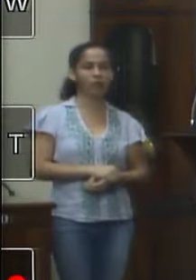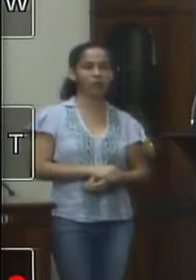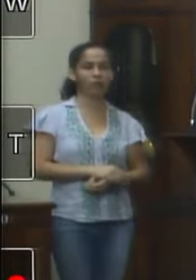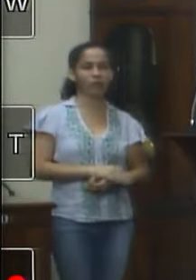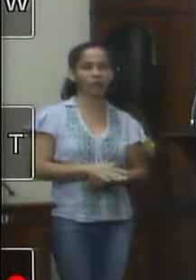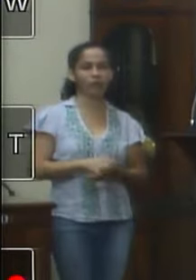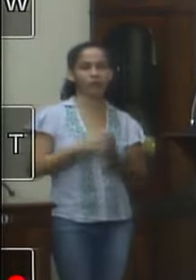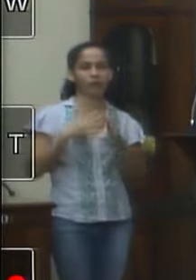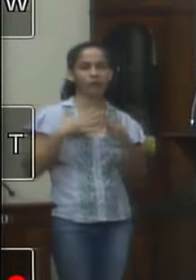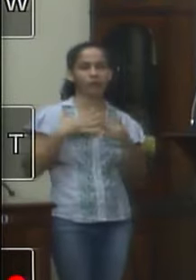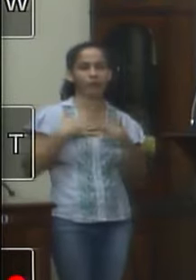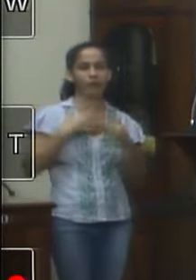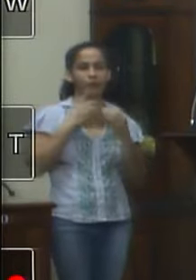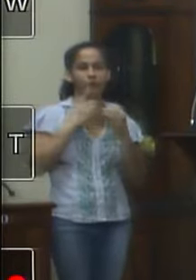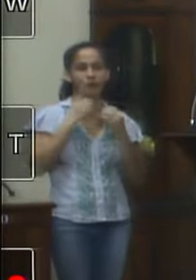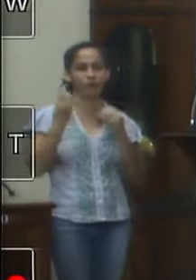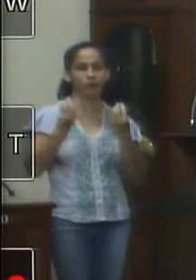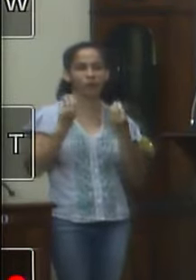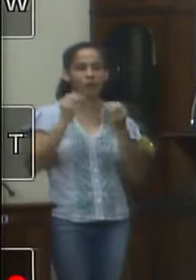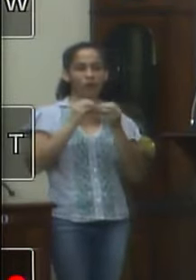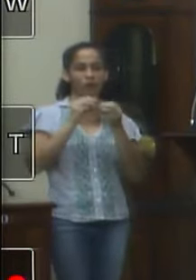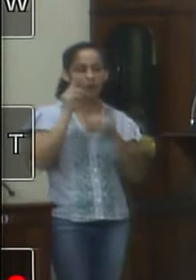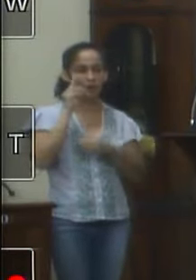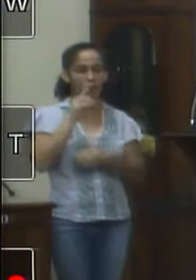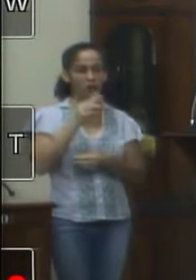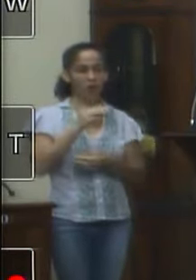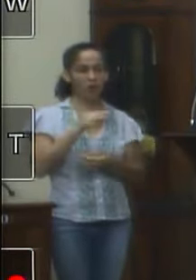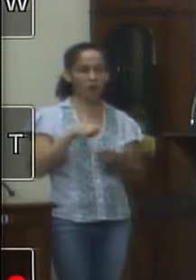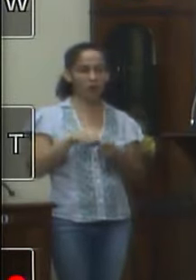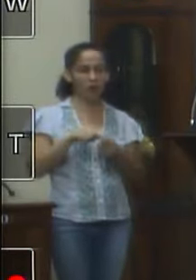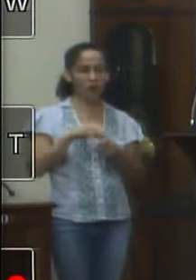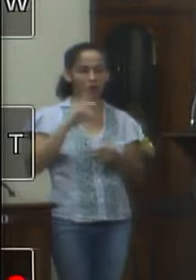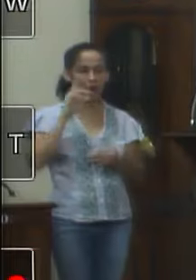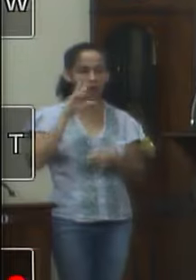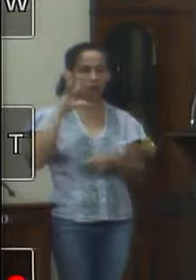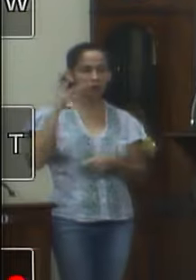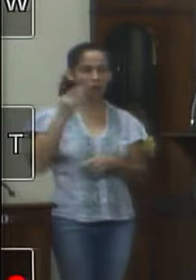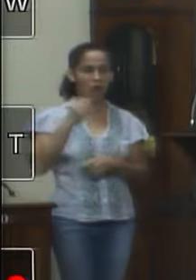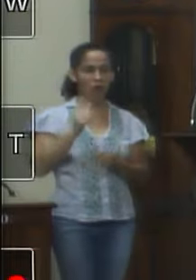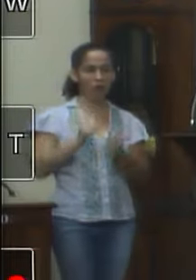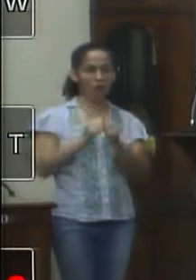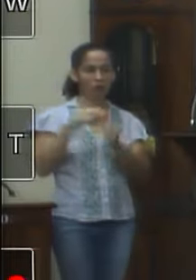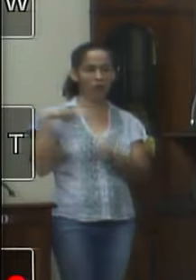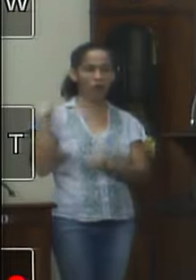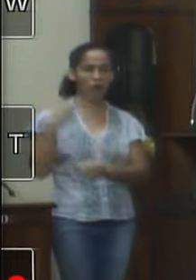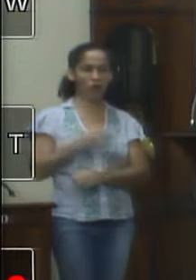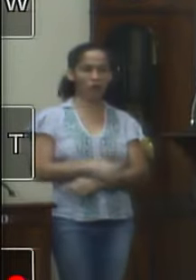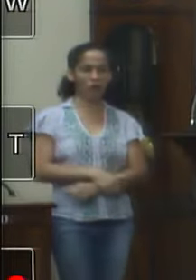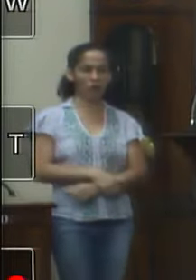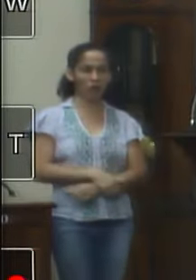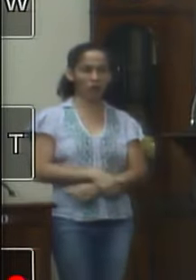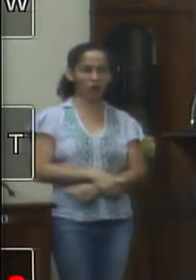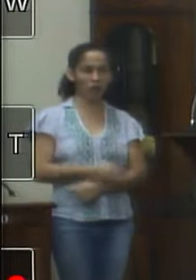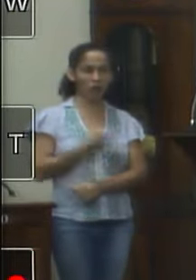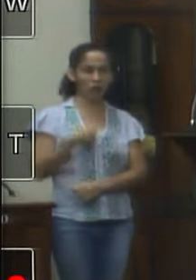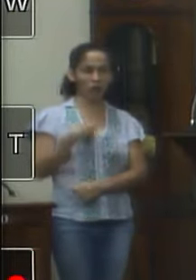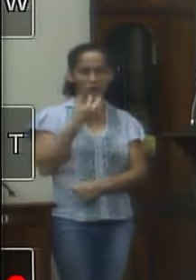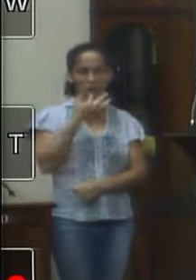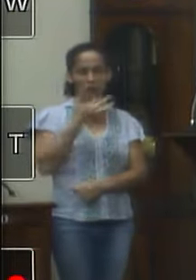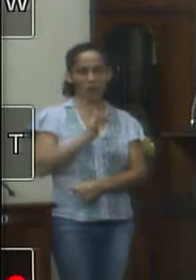quando que vossa excelência vai acordar porque eu vejo todos os meus pares aqui eu não conheço